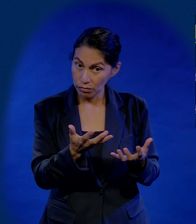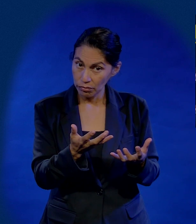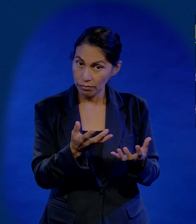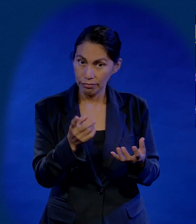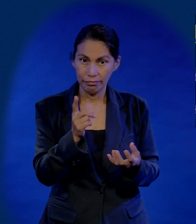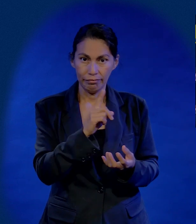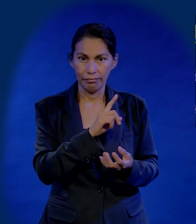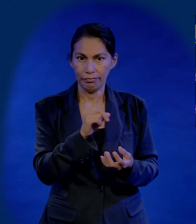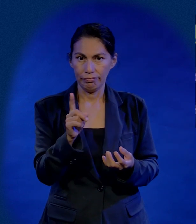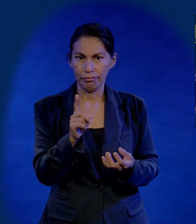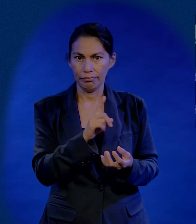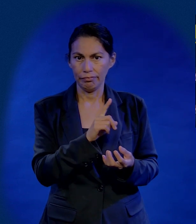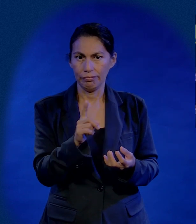hagáis conforme a sus obras.